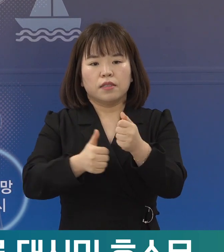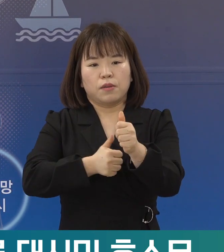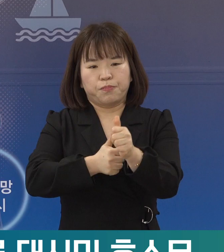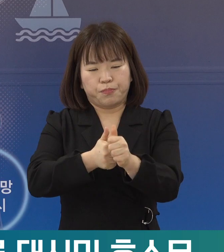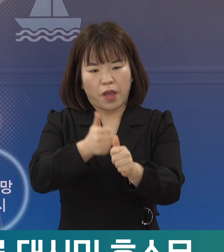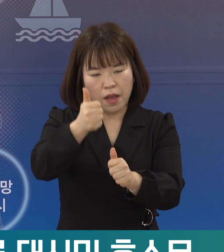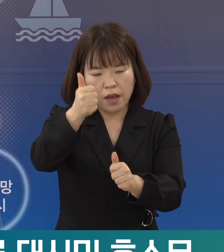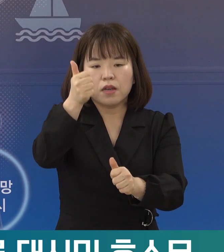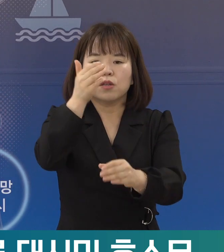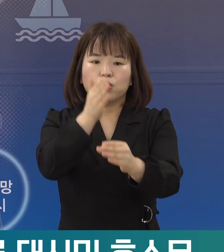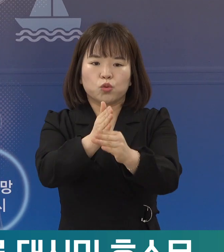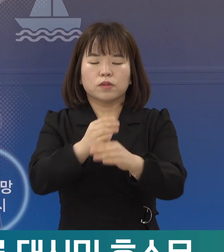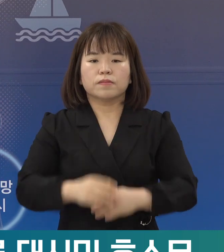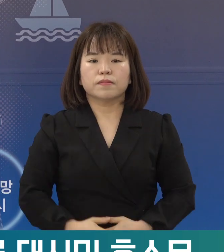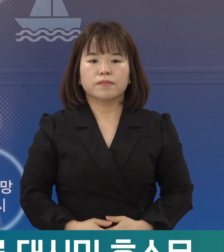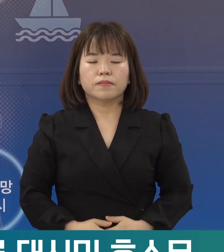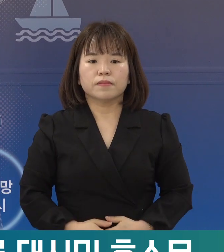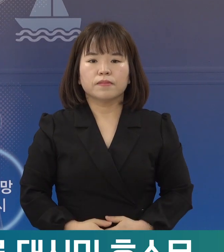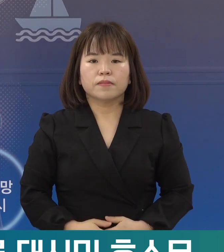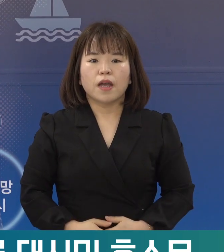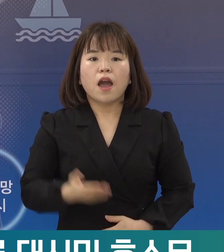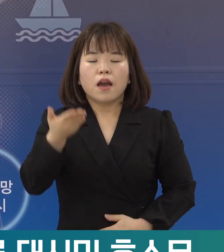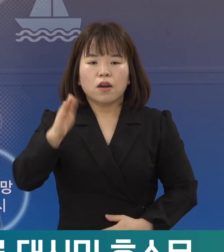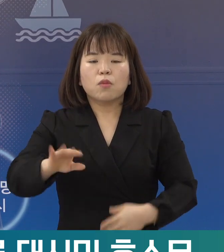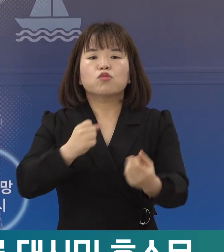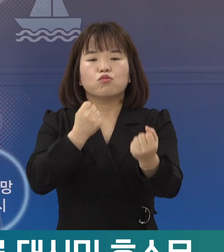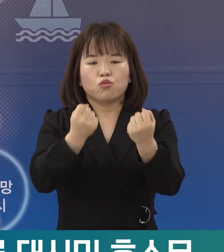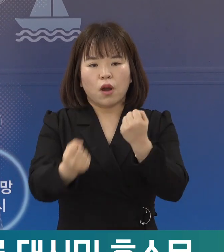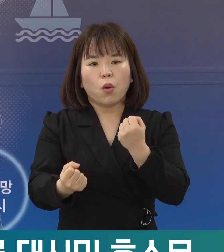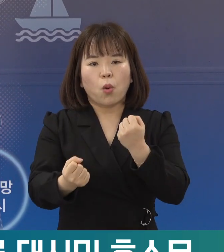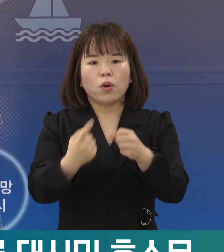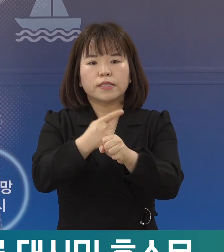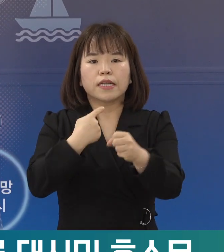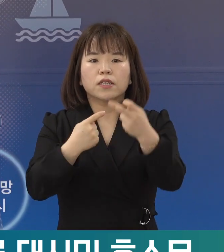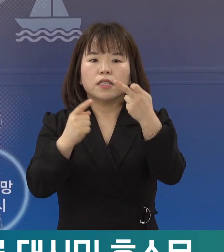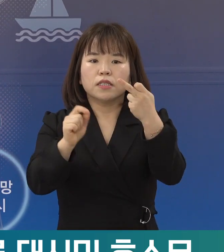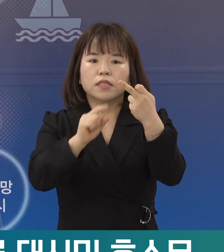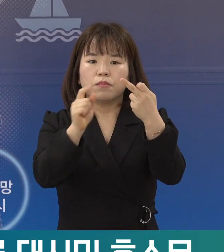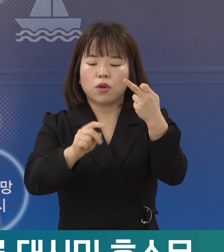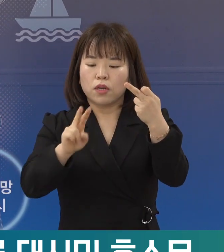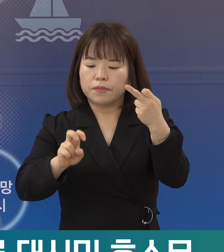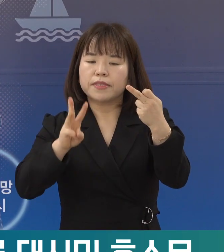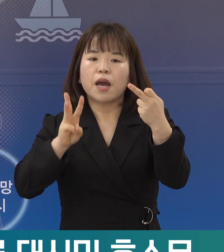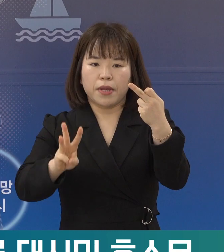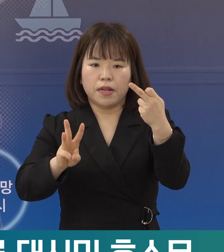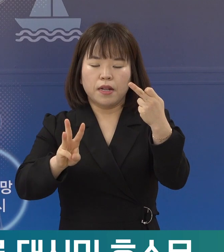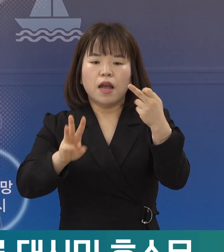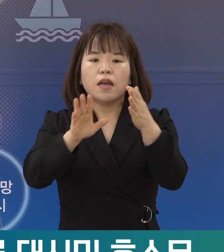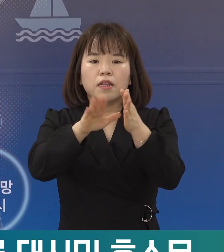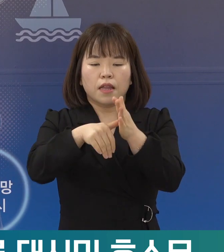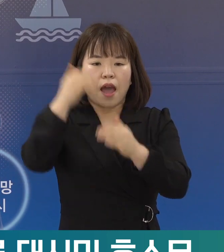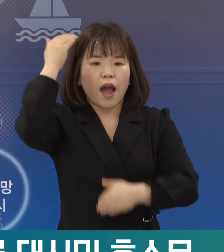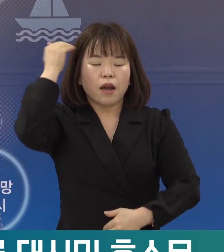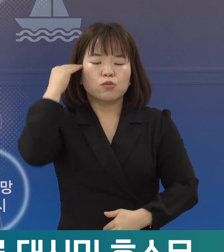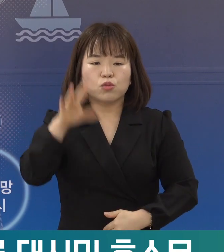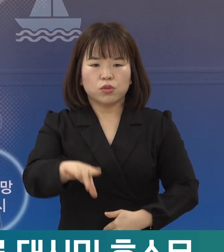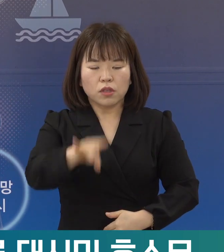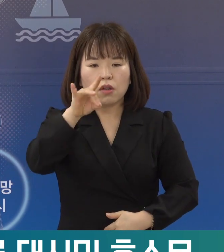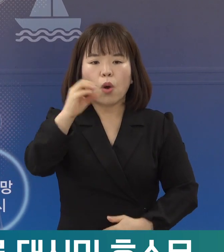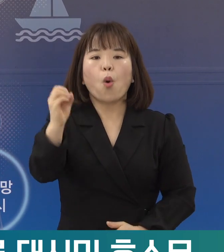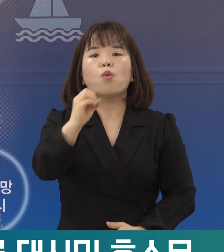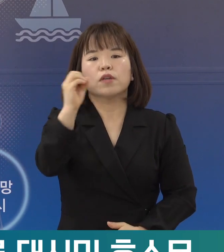슬기롭게 극복해 왔습니다. 그럼에도 불구하고 지난해 12월 23일 국내 첫